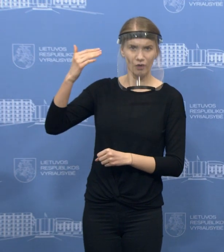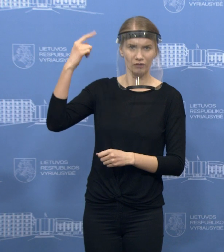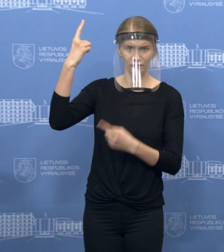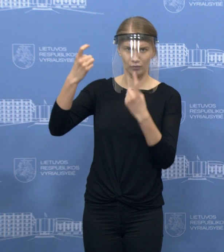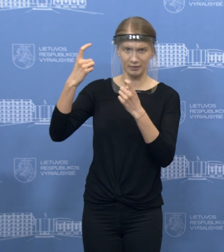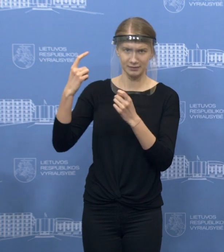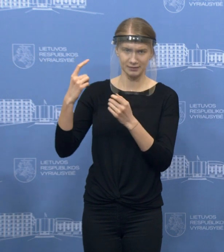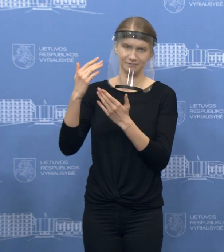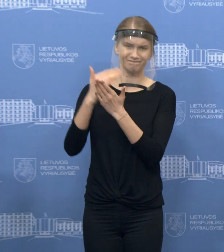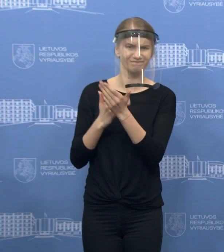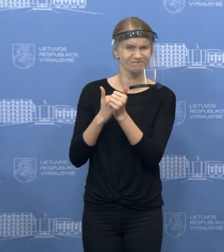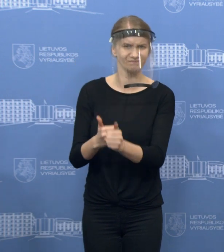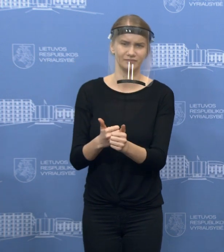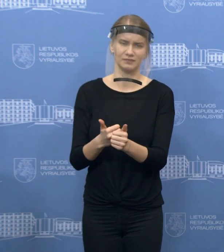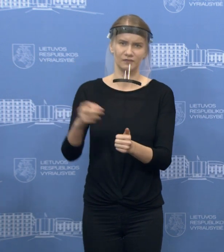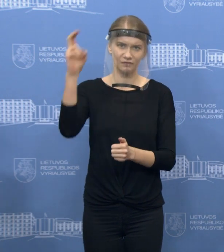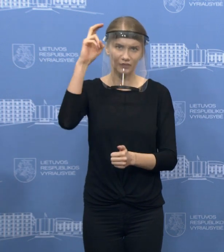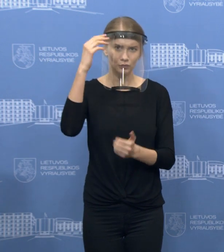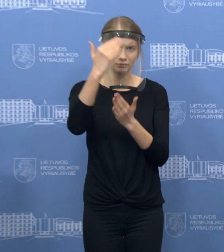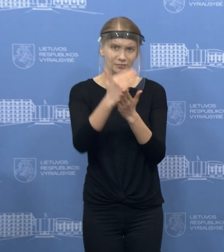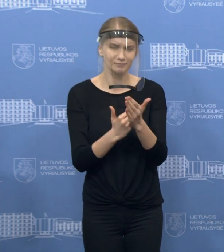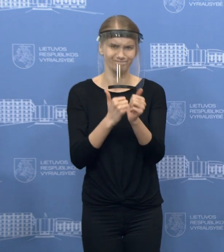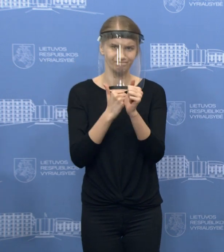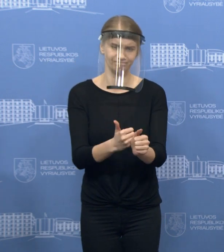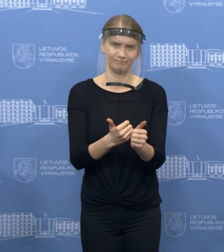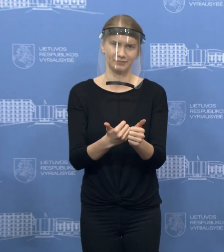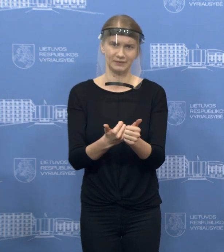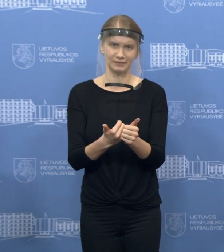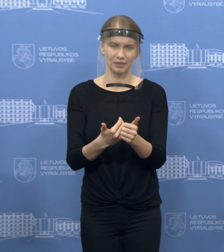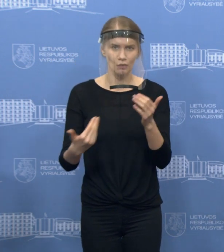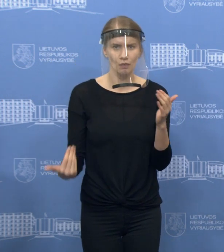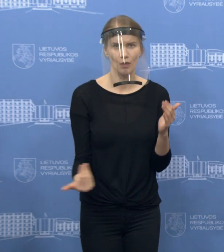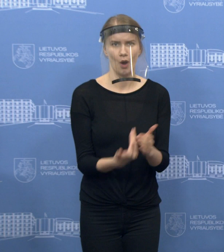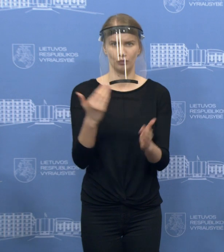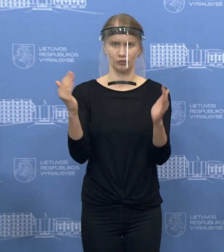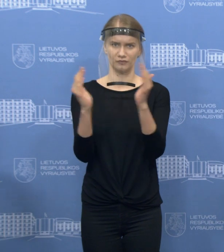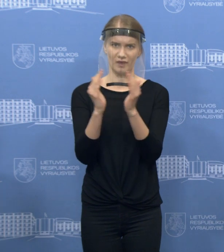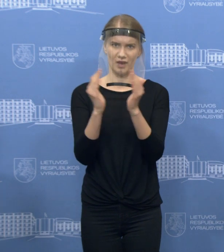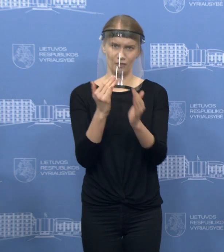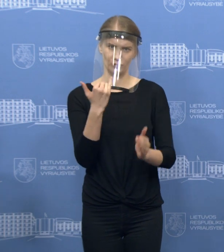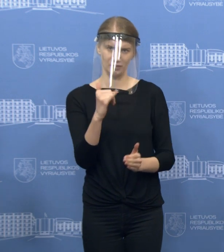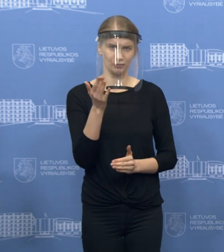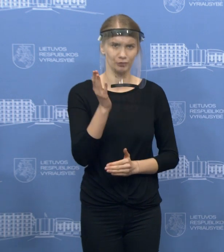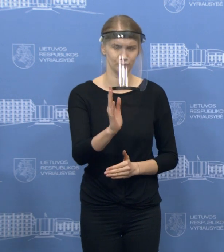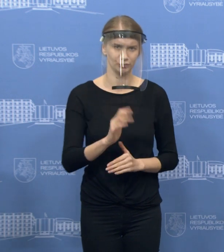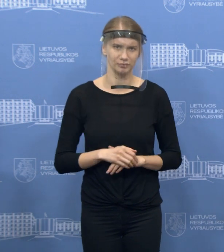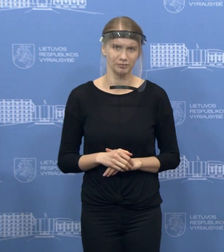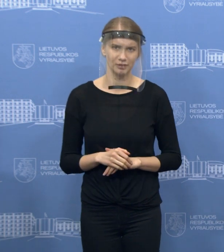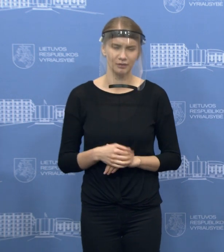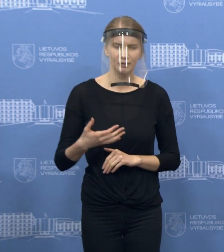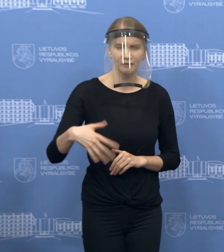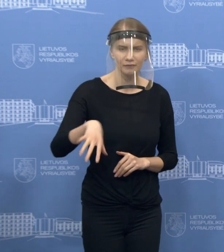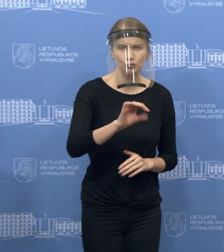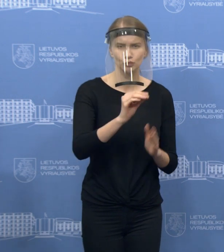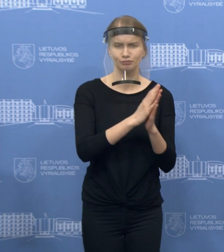gydytojų, vyriausybės nustatytomis naujomis vėlykų šventimo sąlygomis, kurios tikime,